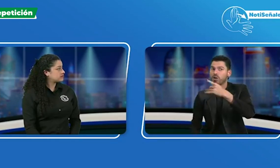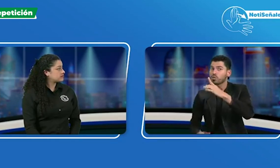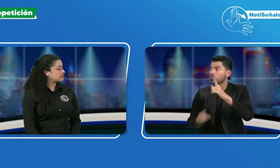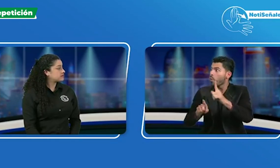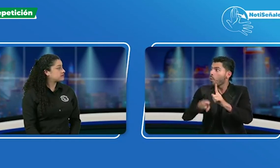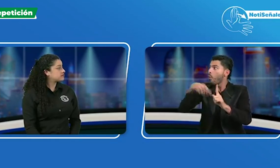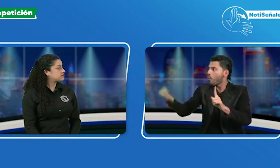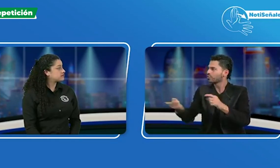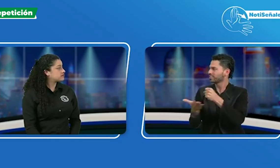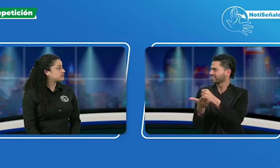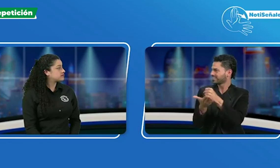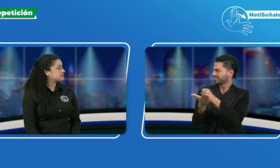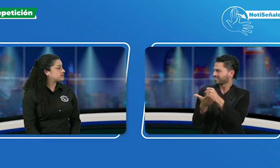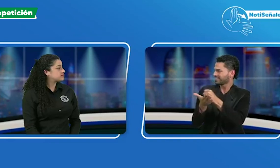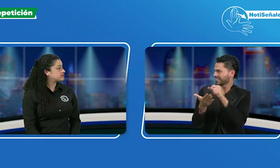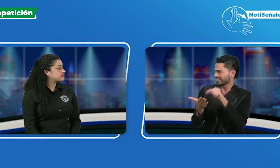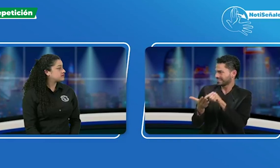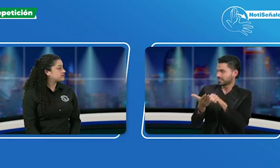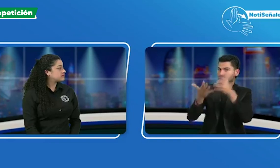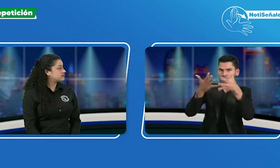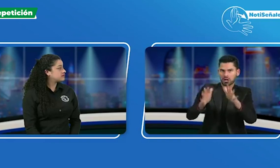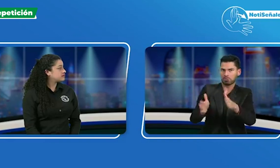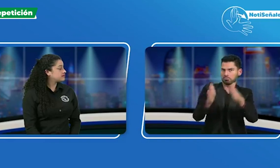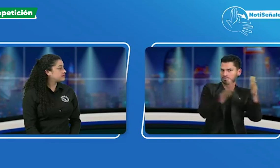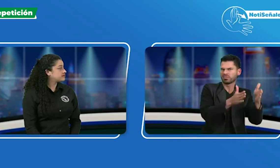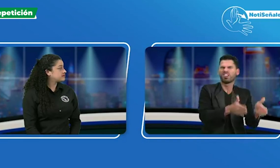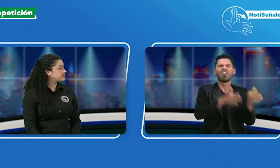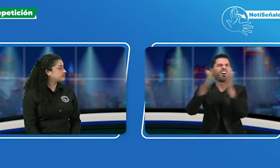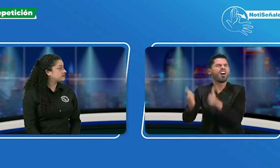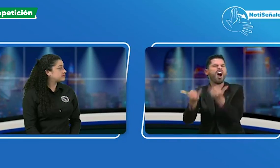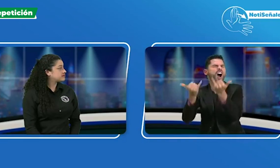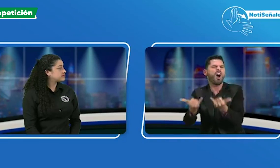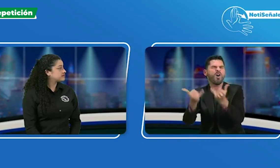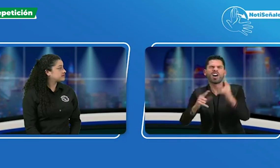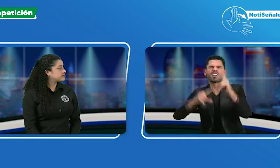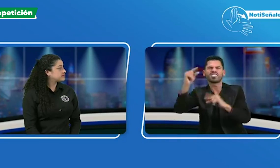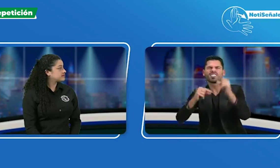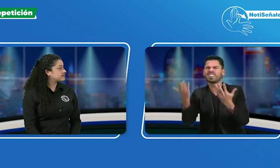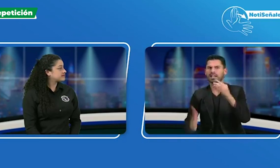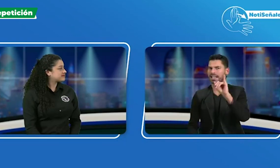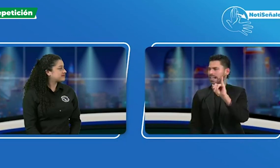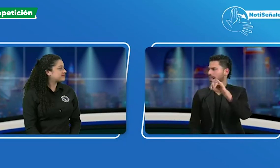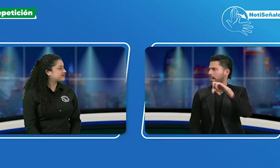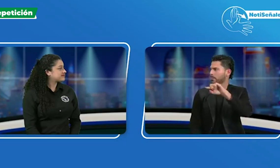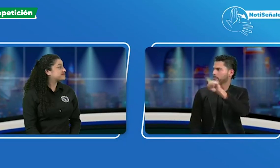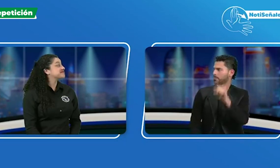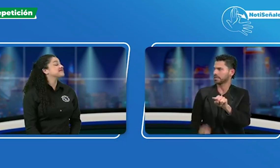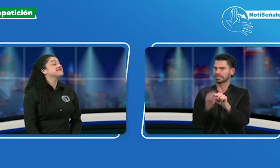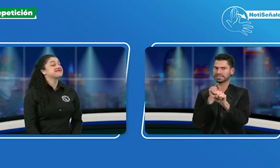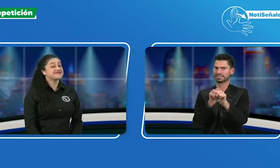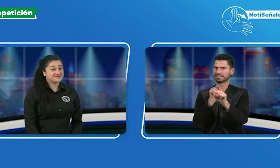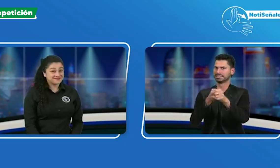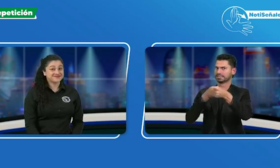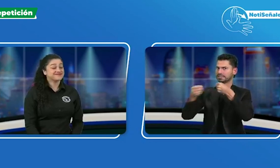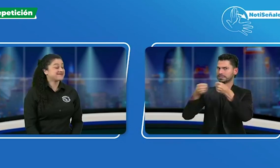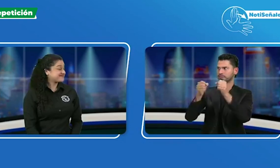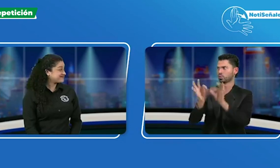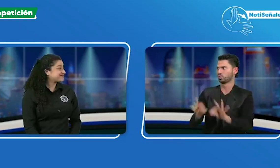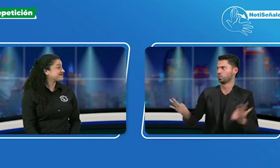ColSubsidio Droguerías. Ahora, vamos a dar paso precisamente a ColSubsidio IPS.